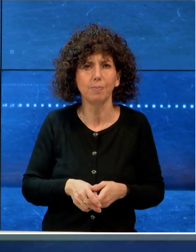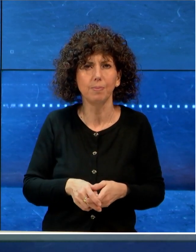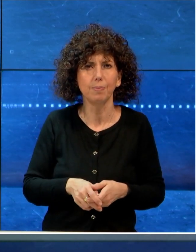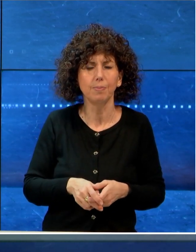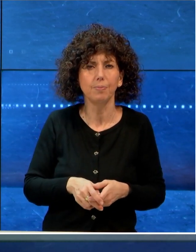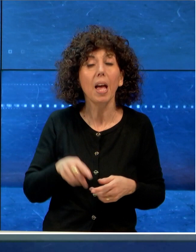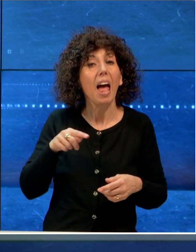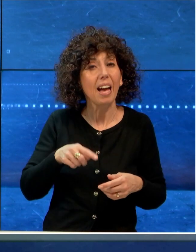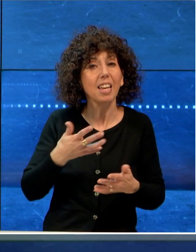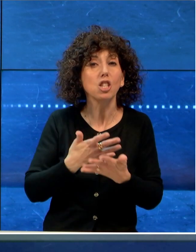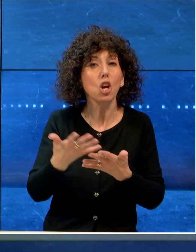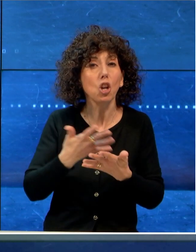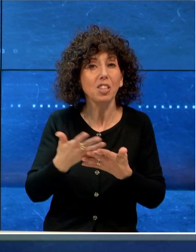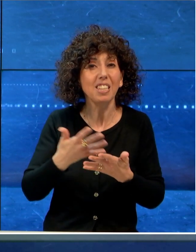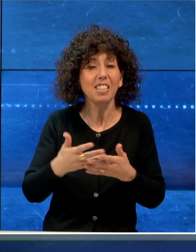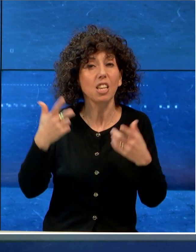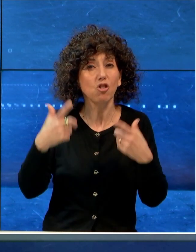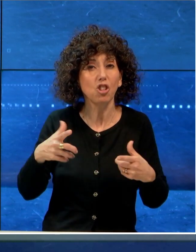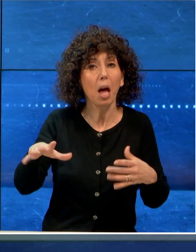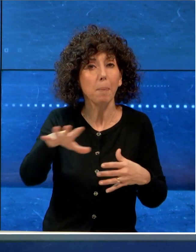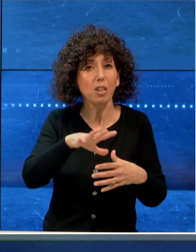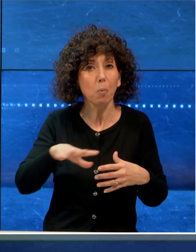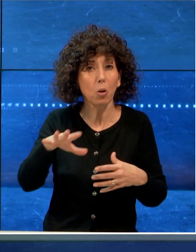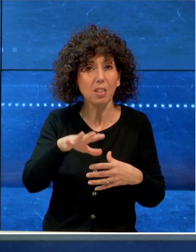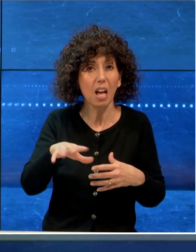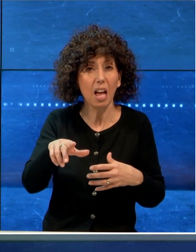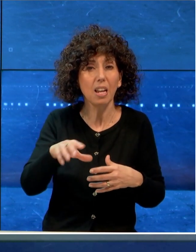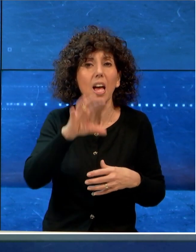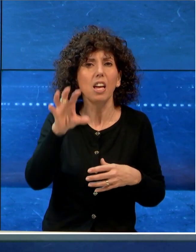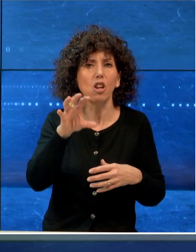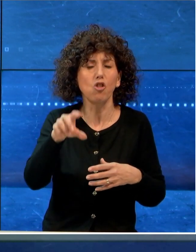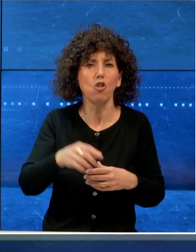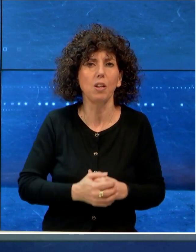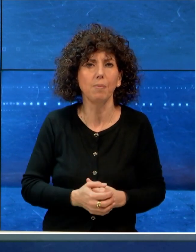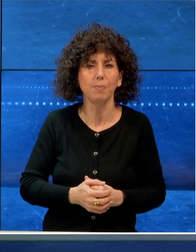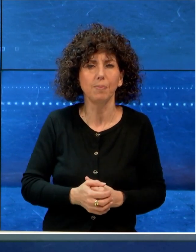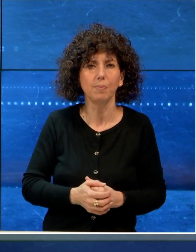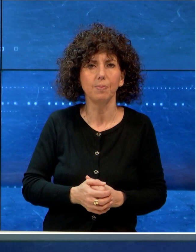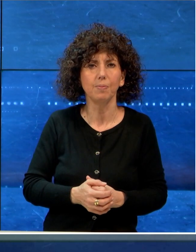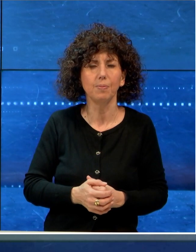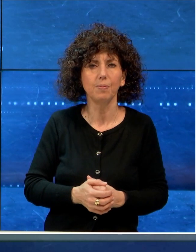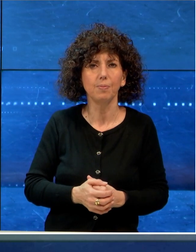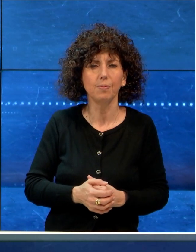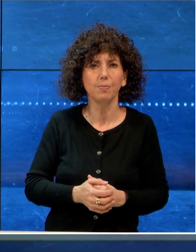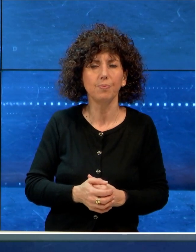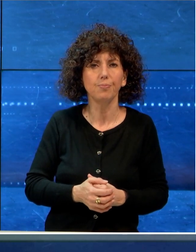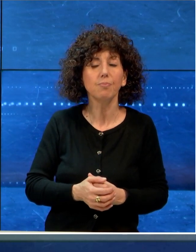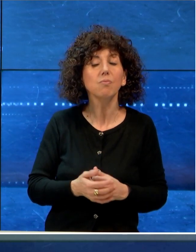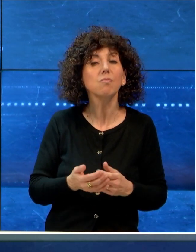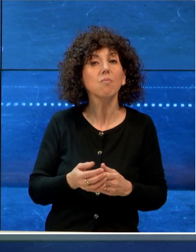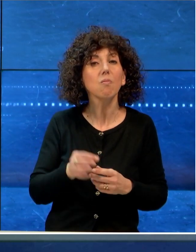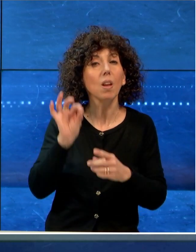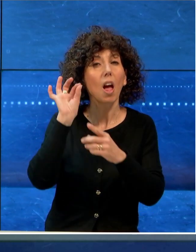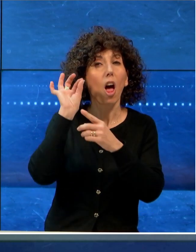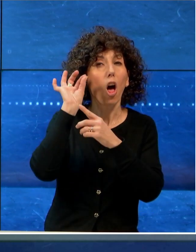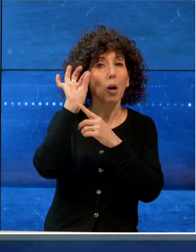E adesso le notizie dall'area metropolitana e dalla Regione. C'è l'obiettivo